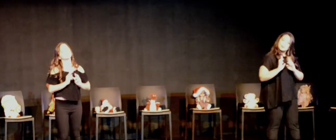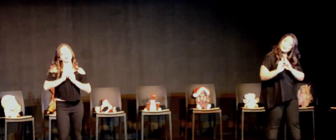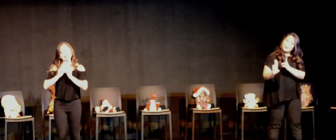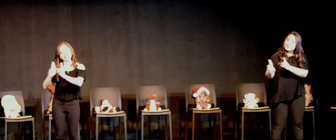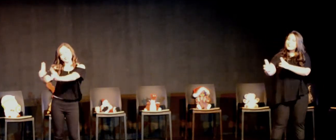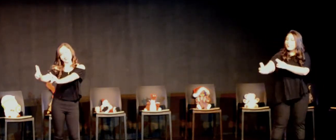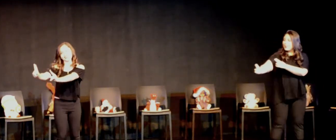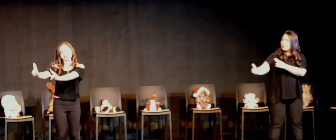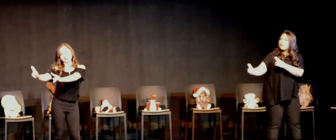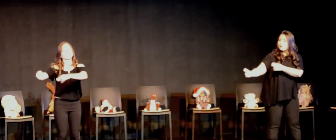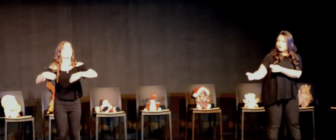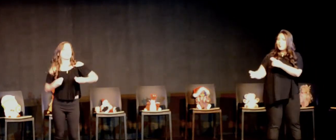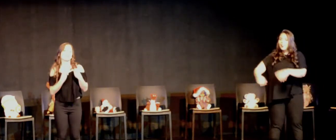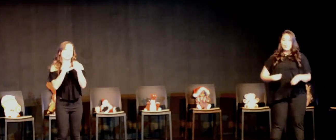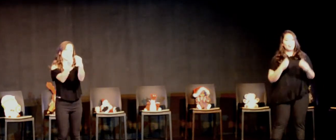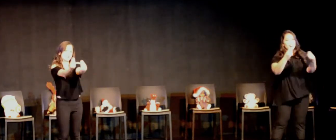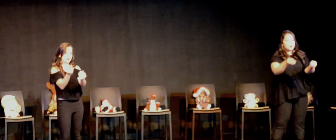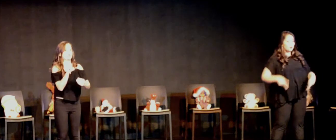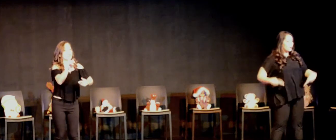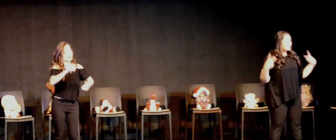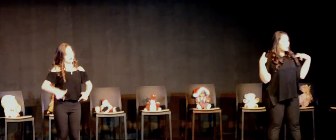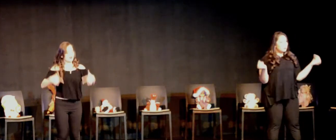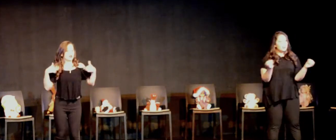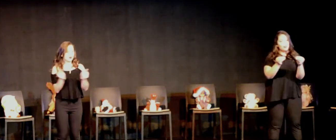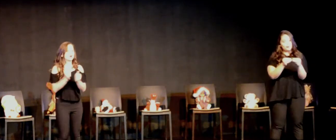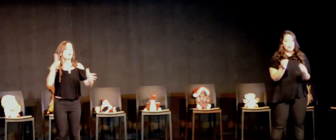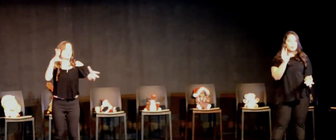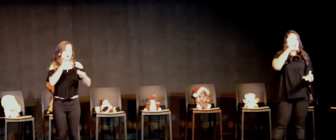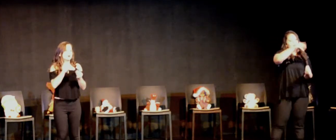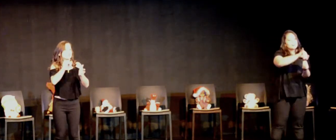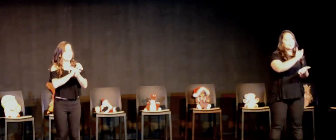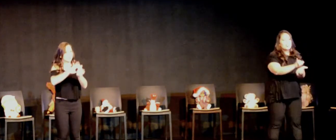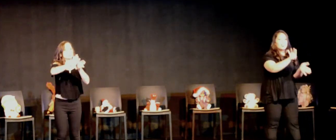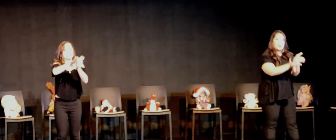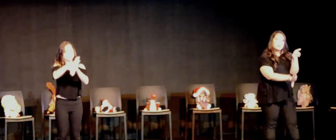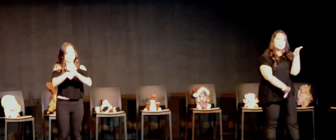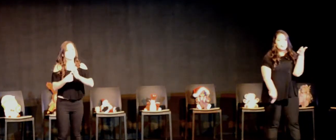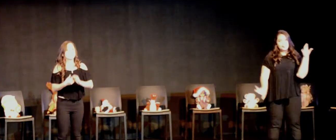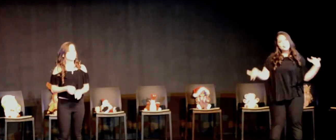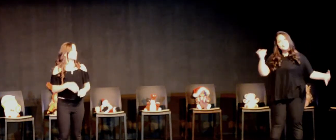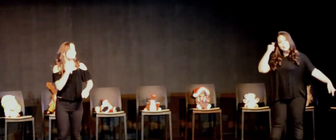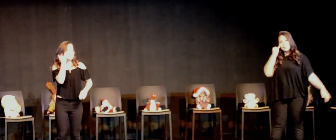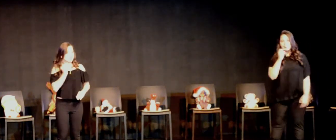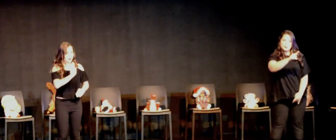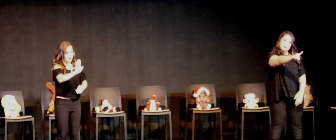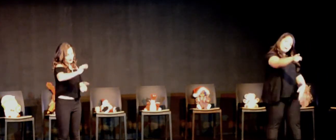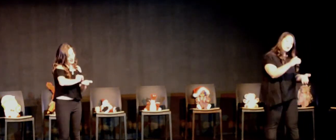honesta Darte una vida con más sumas que restas Si tú me